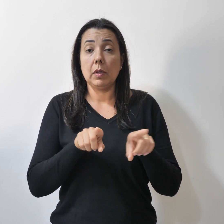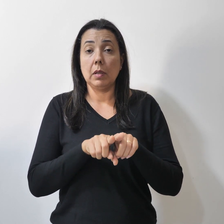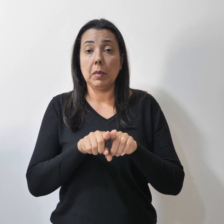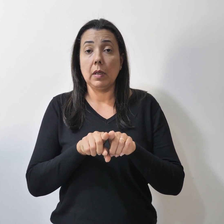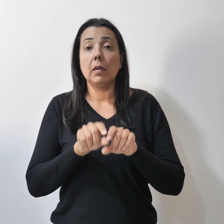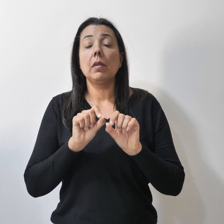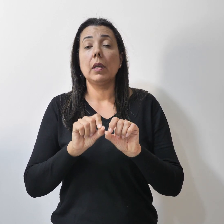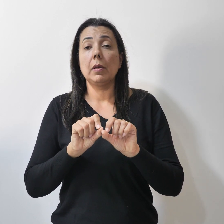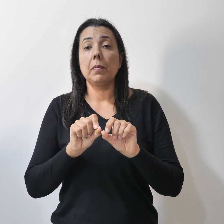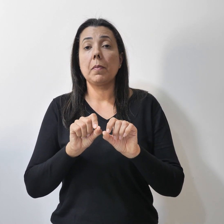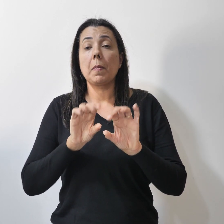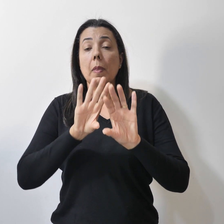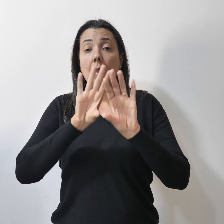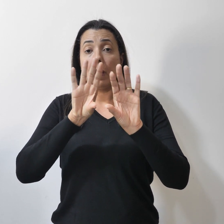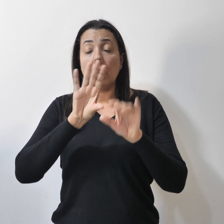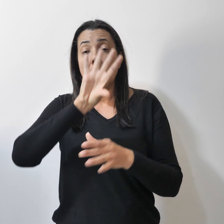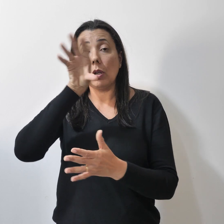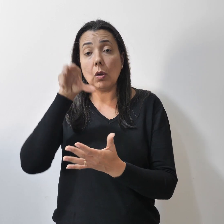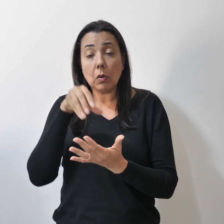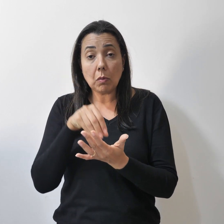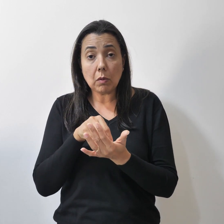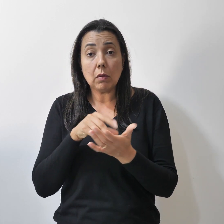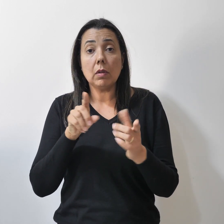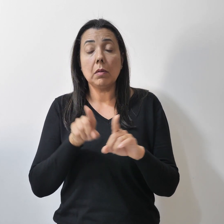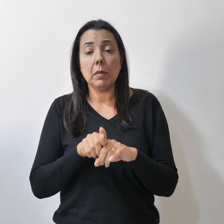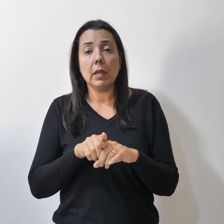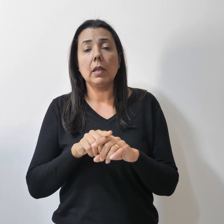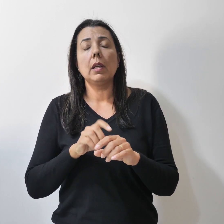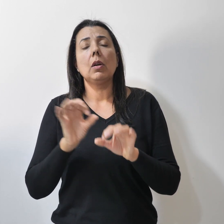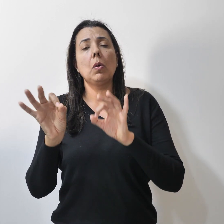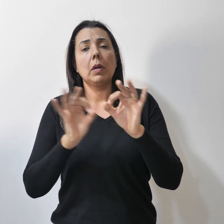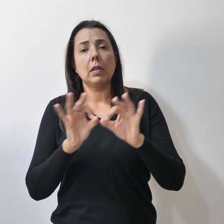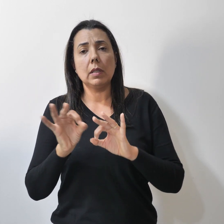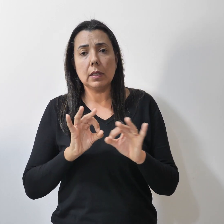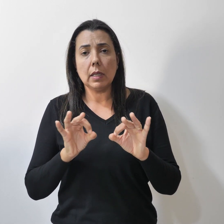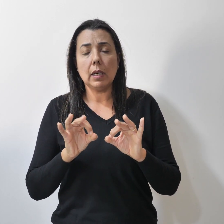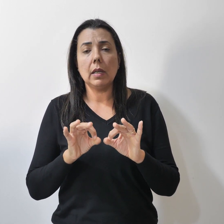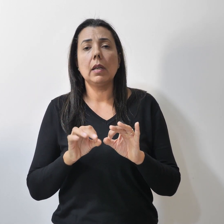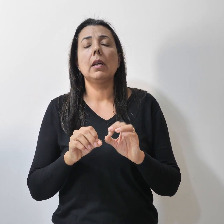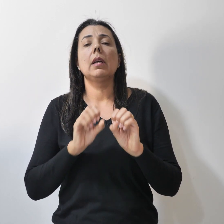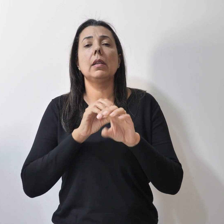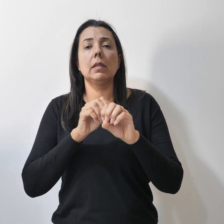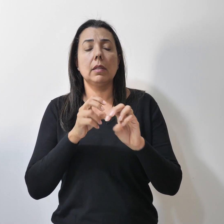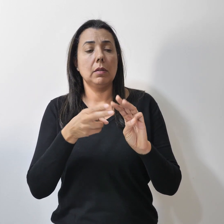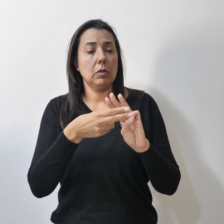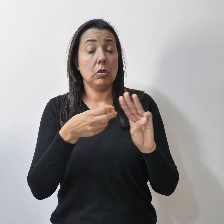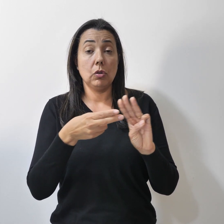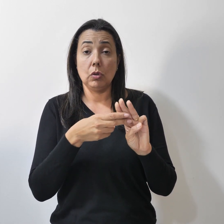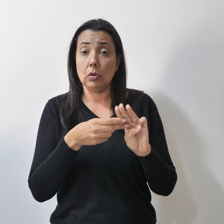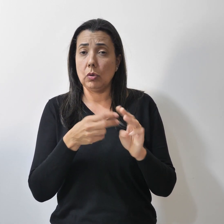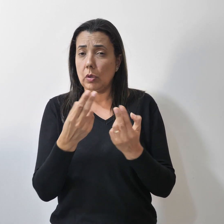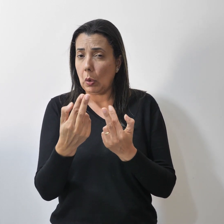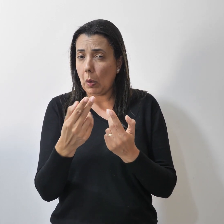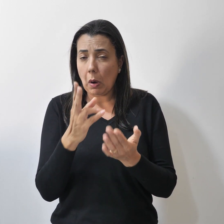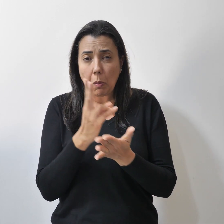Construir educação indígena e quilombola não custa a mesma coisa que